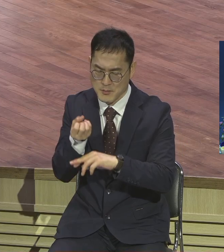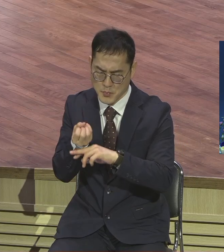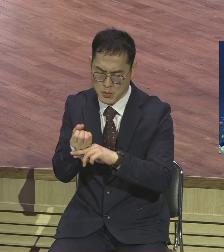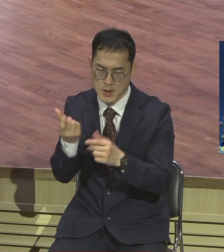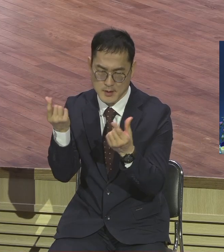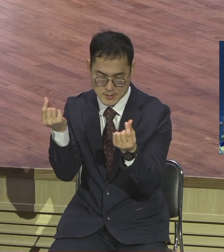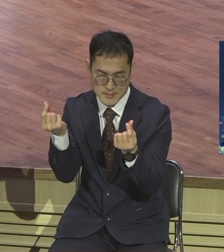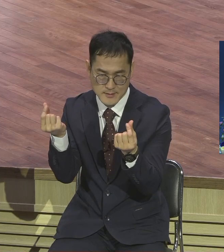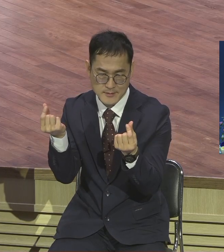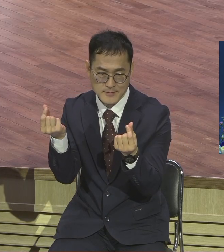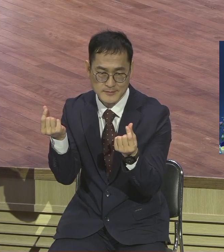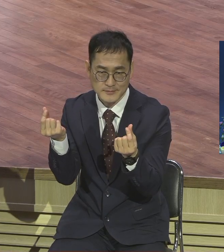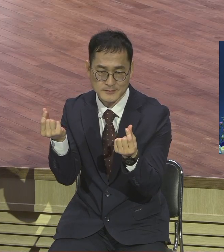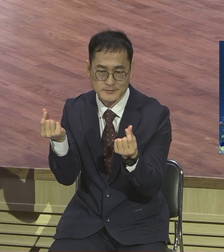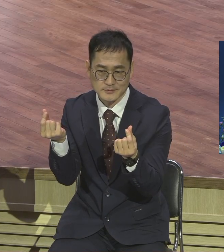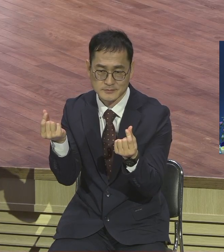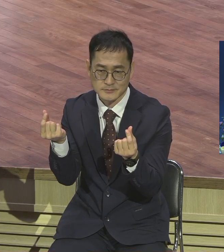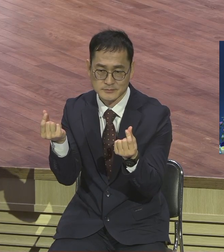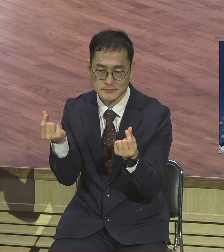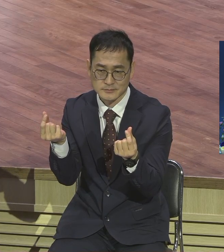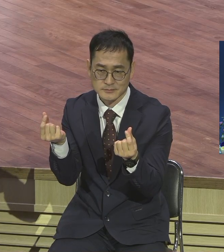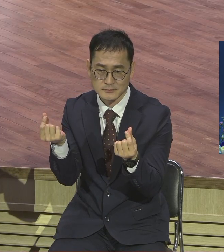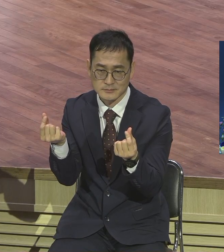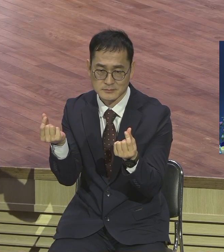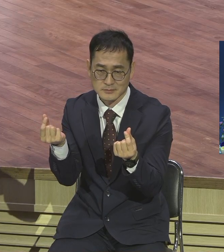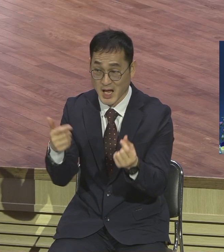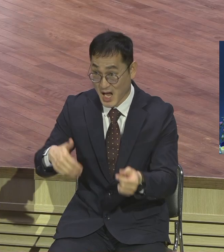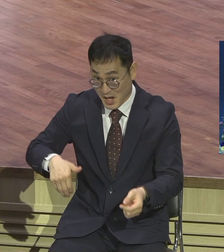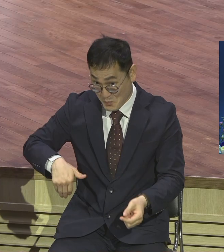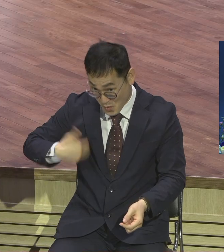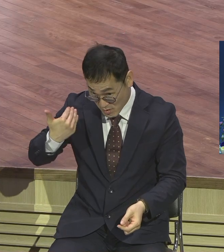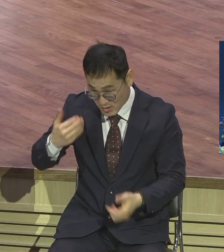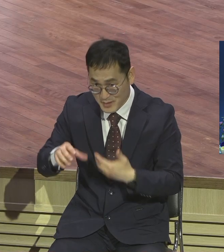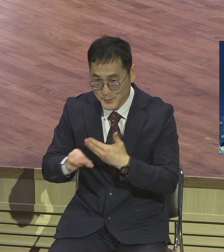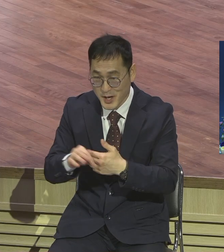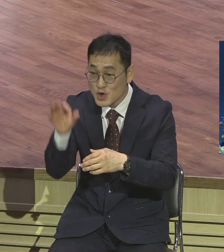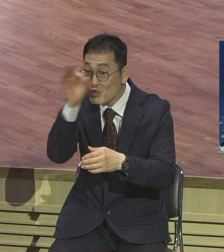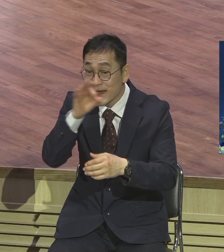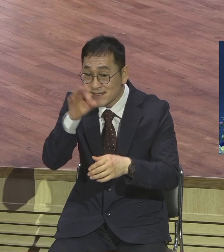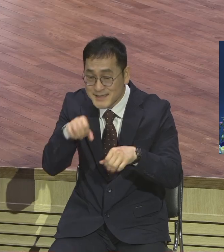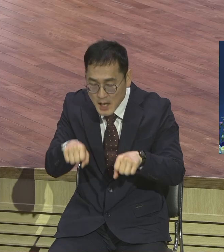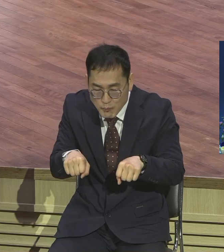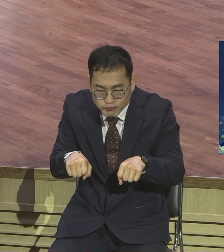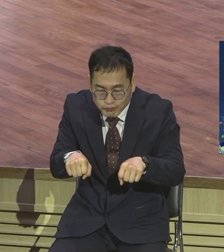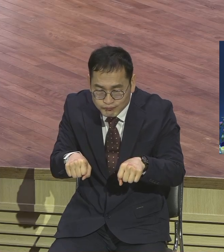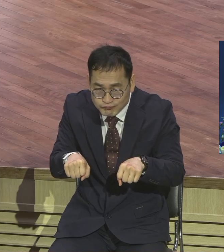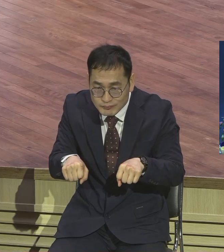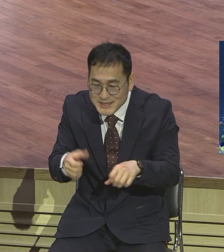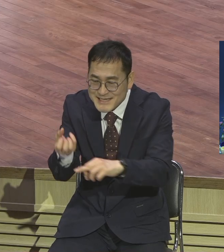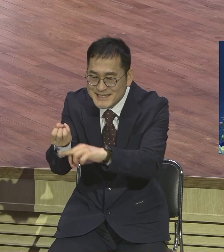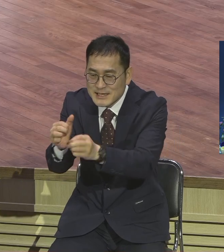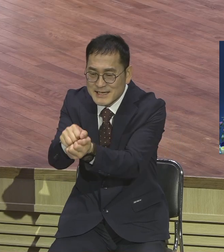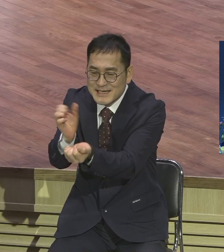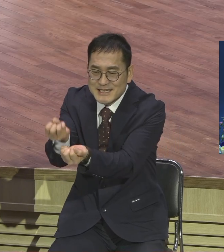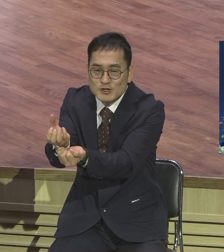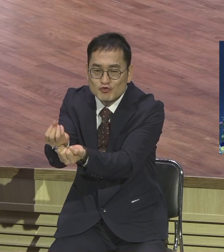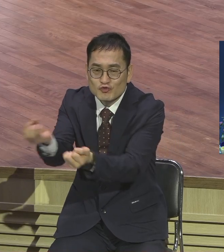이걸 알지 못하면 돼지 앞에 진주 던지는 꼴이에요 이 말도 아무 소용없습니다 영적